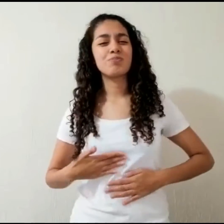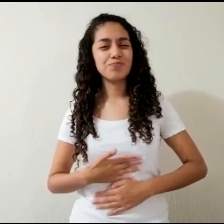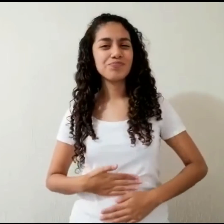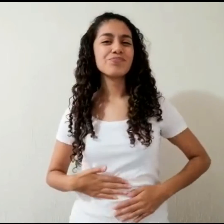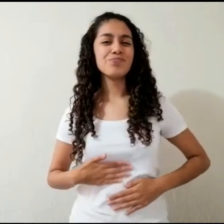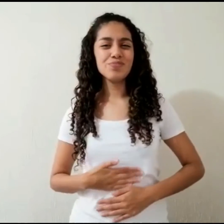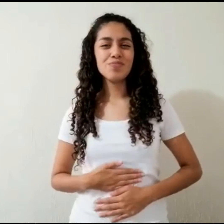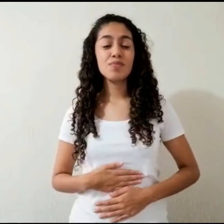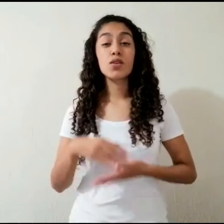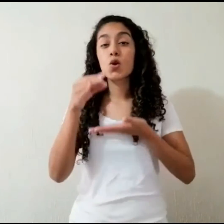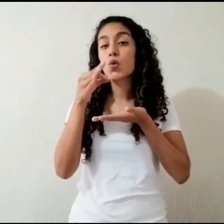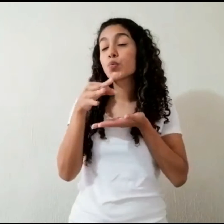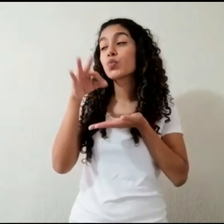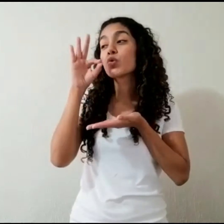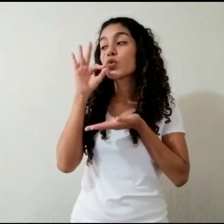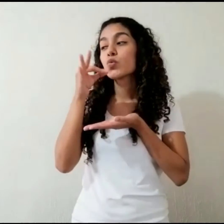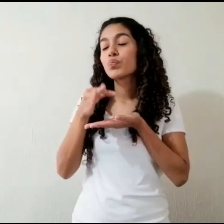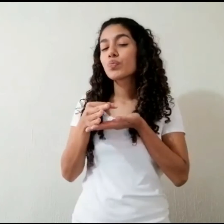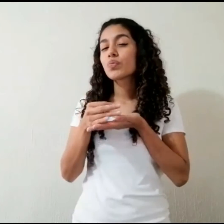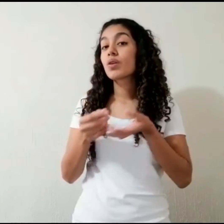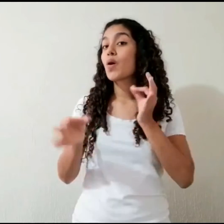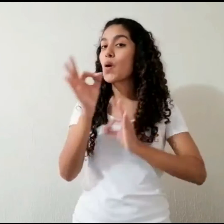Un café o un buen chocolate